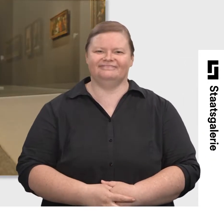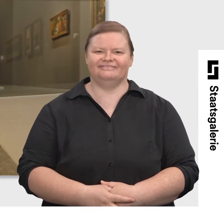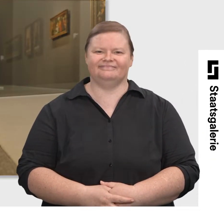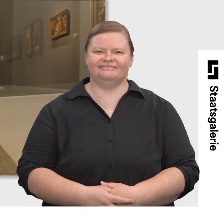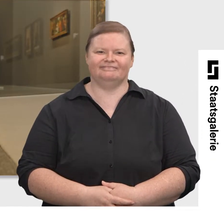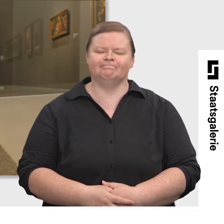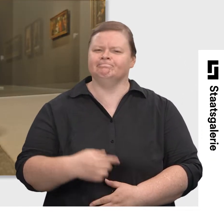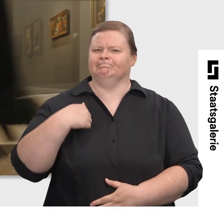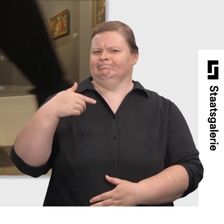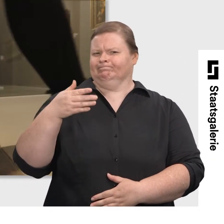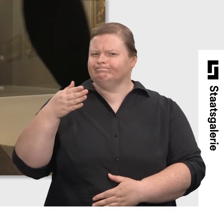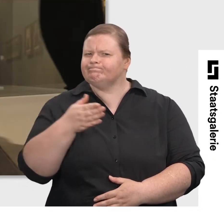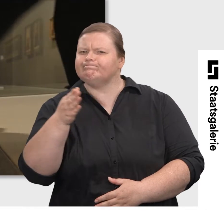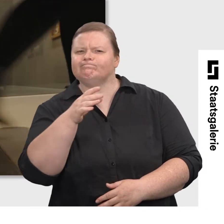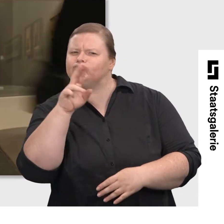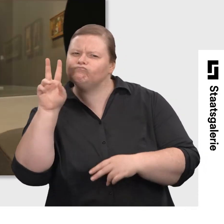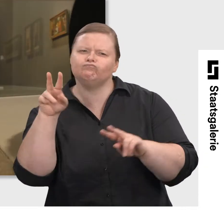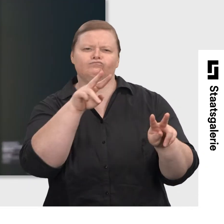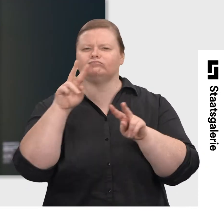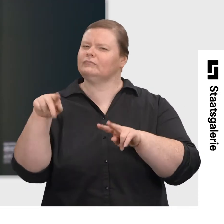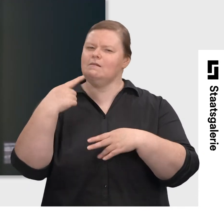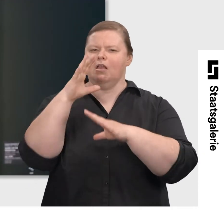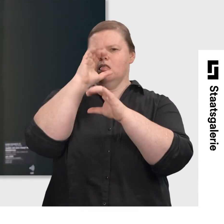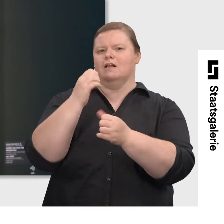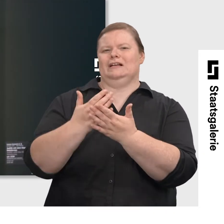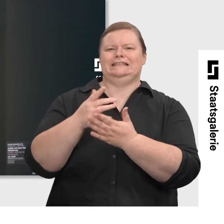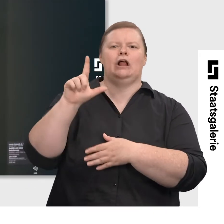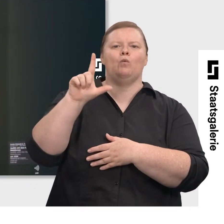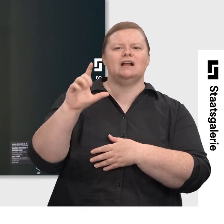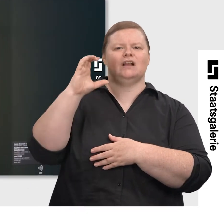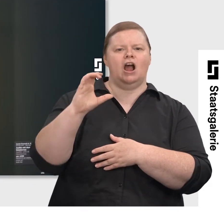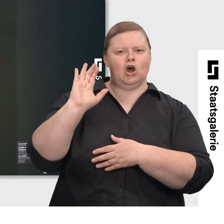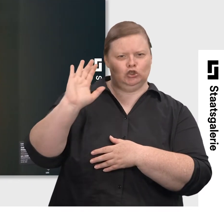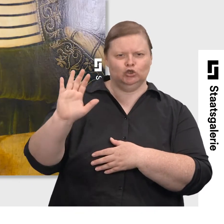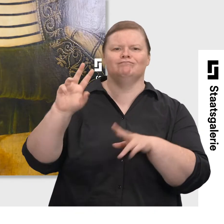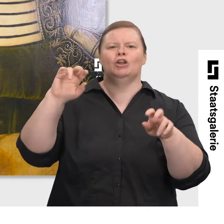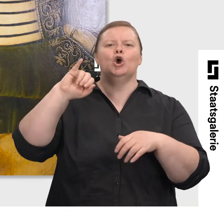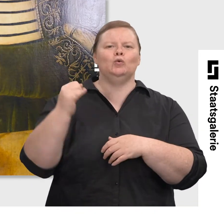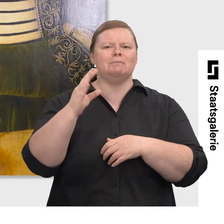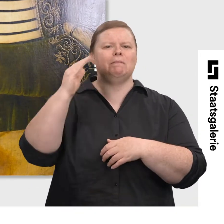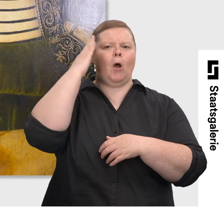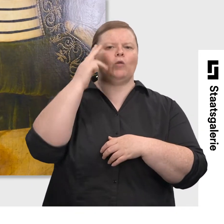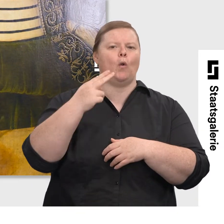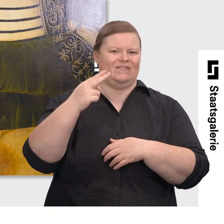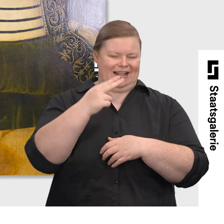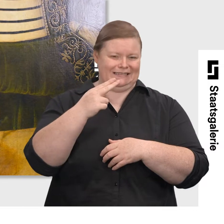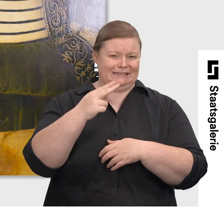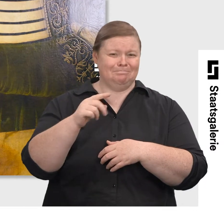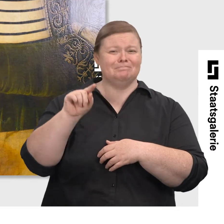Immer wenn ich durch die Sammlung gehe, bin ich fasziniert von Lukas Granas Judith mit dem Haupt des Holofernes. Das Sinnbild von